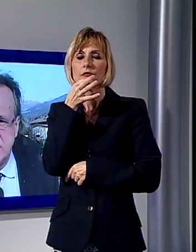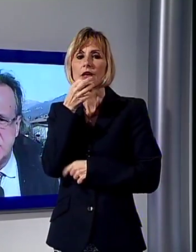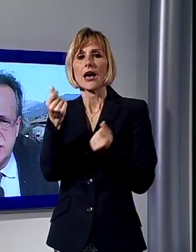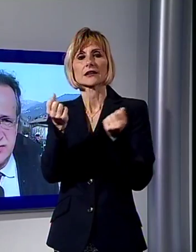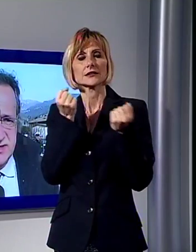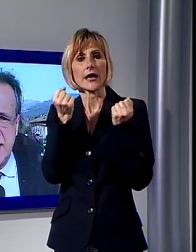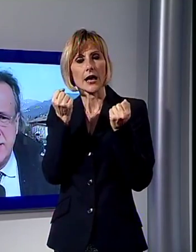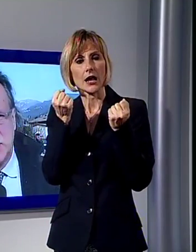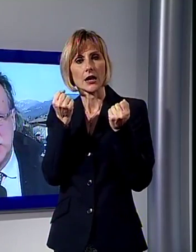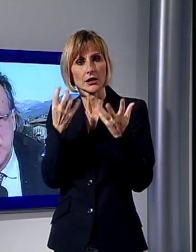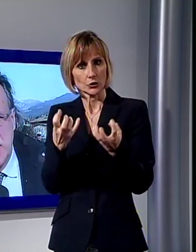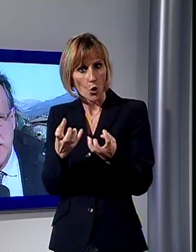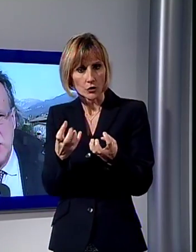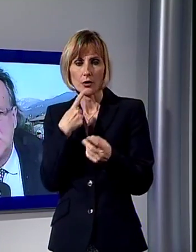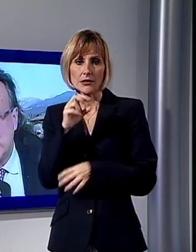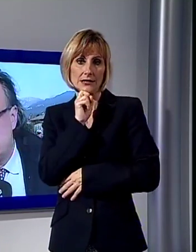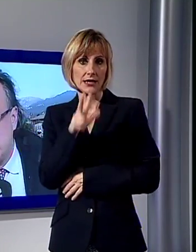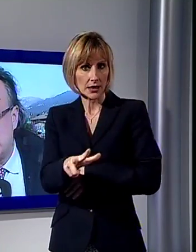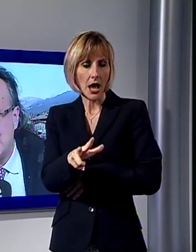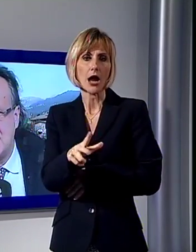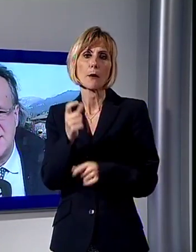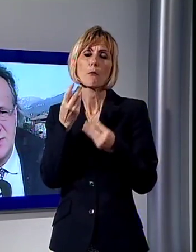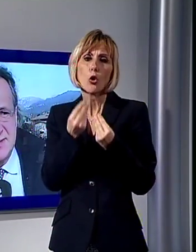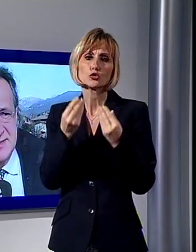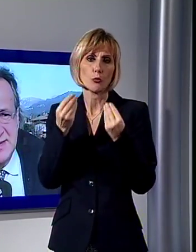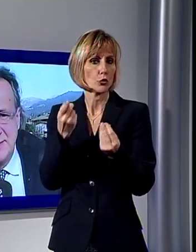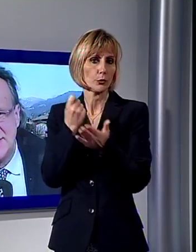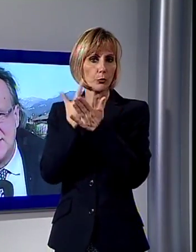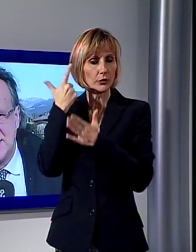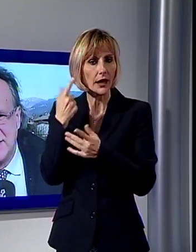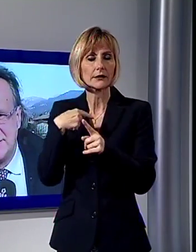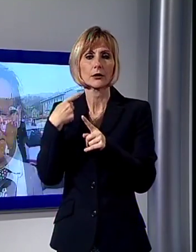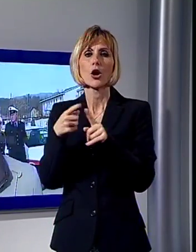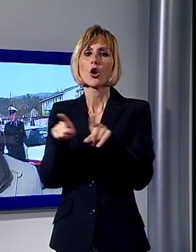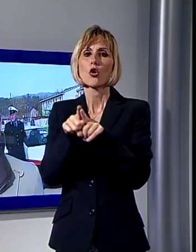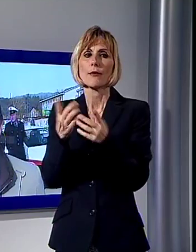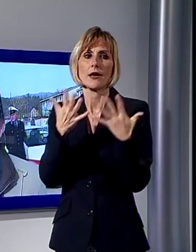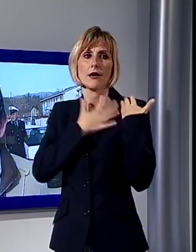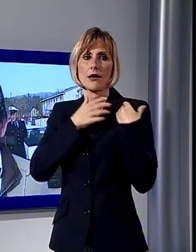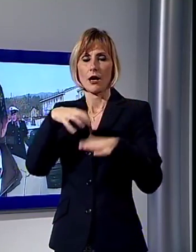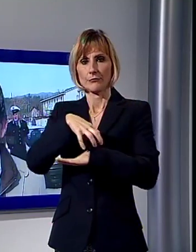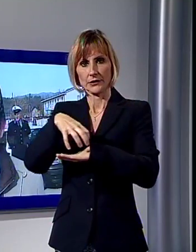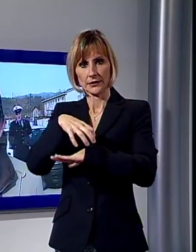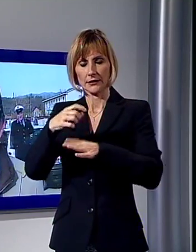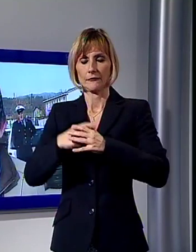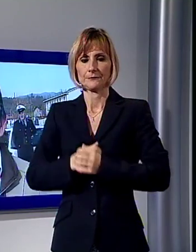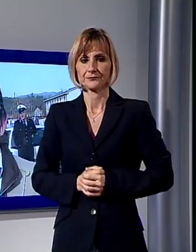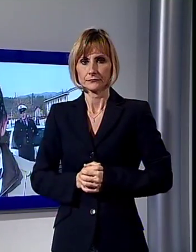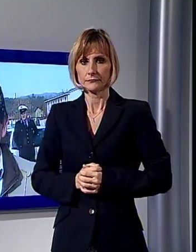risorse, un segnale molto importante di responsabilità amministrativa. Con l'ingresso di Castelnuovo finalmente abbiamo